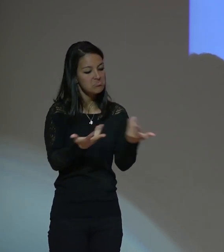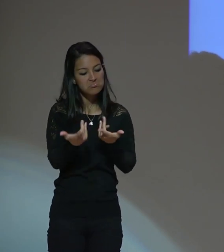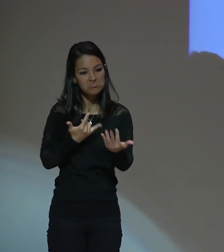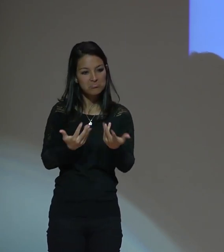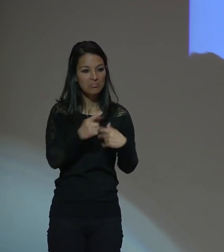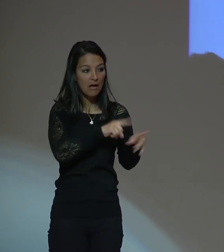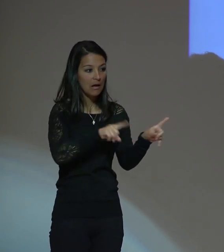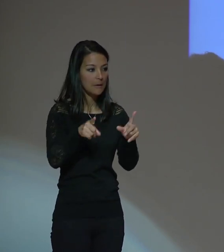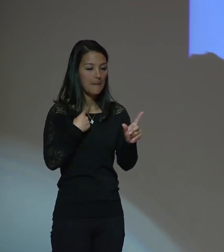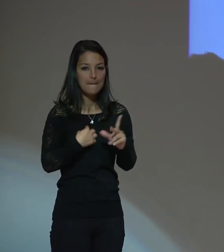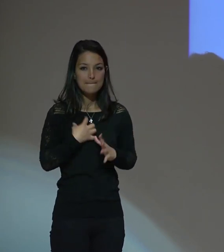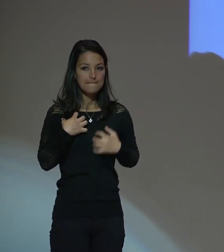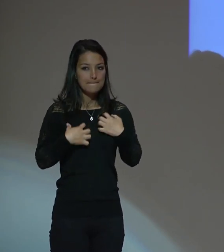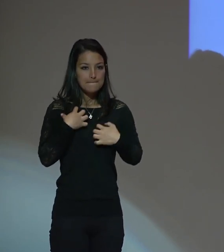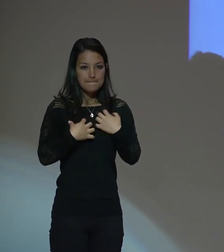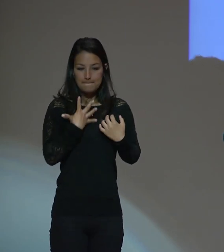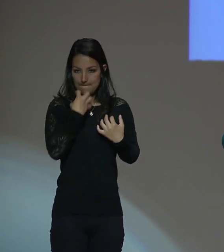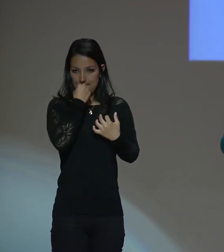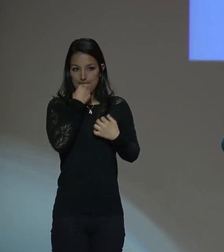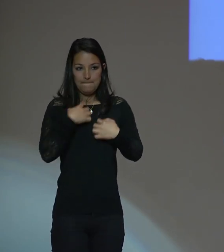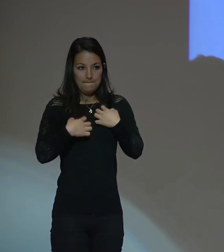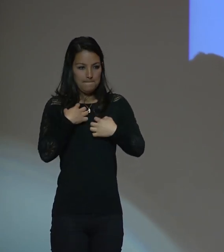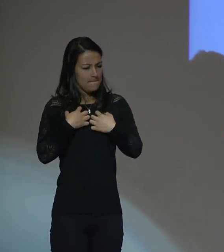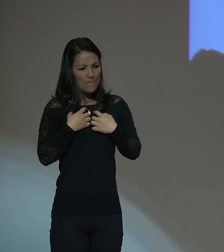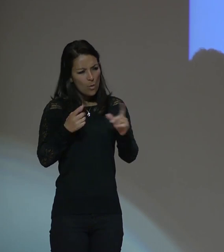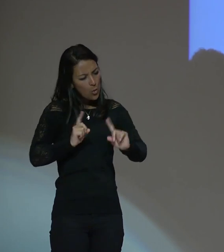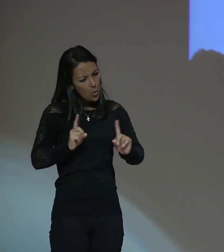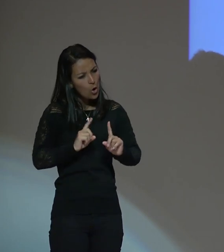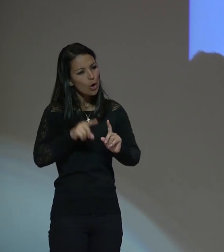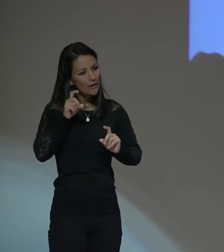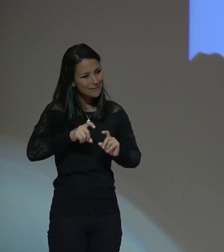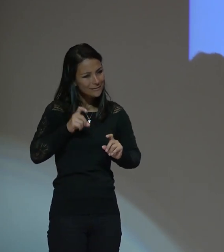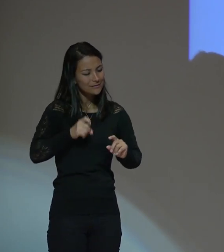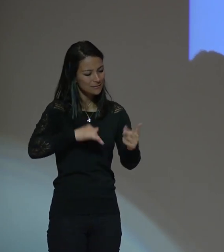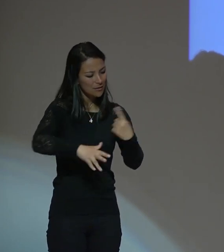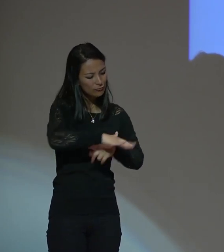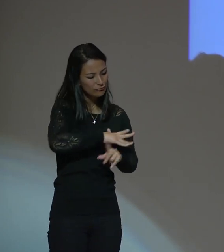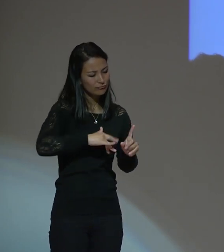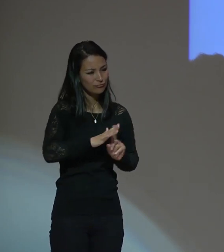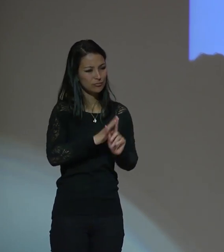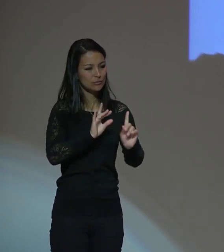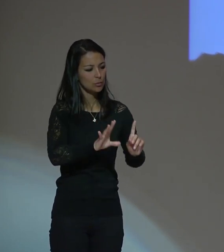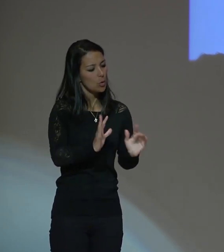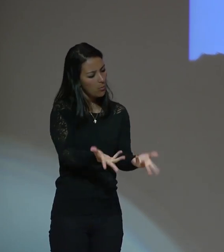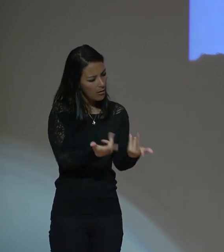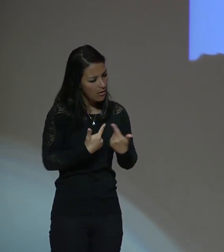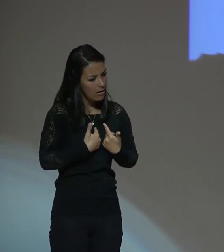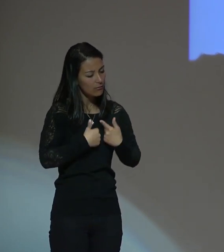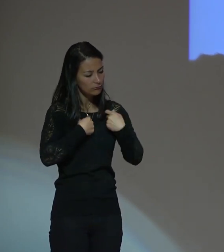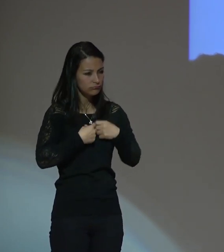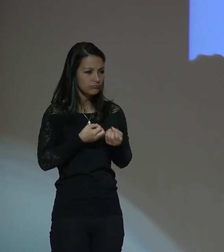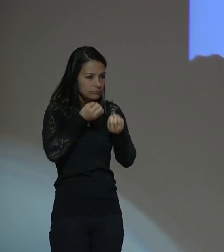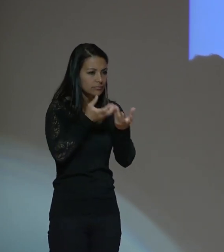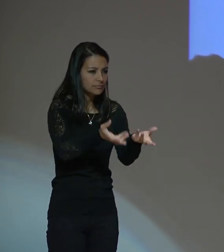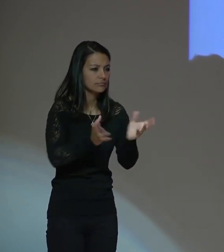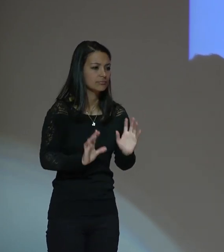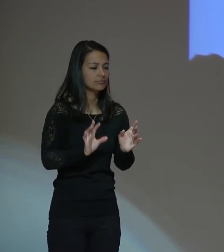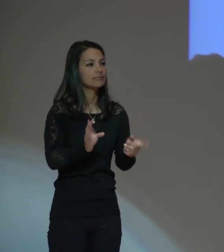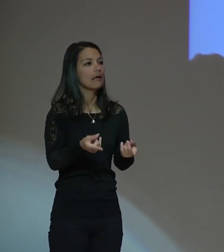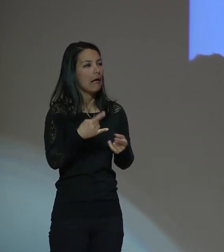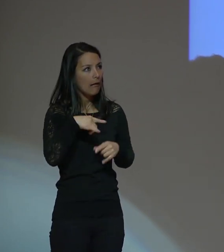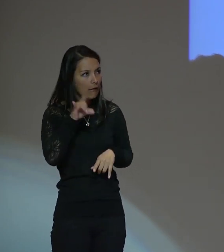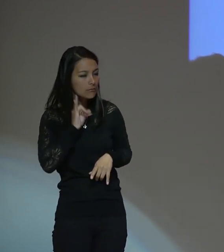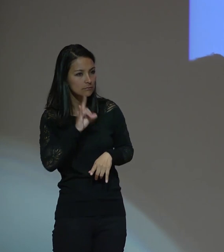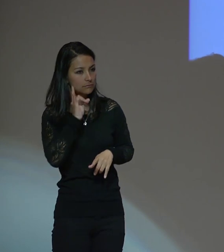mucho miedo de hablar. Se necesita un entorno de escucha que hay que